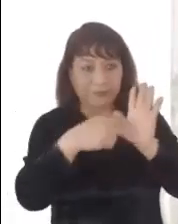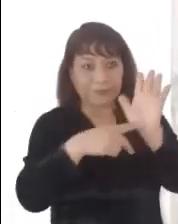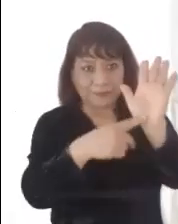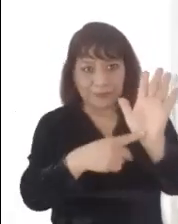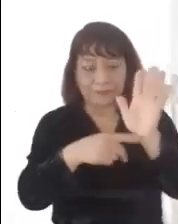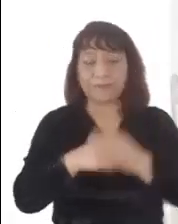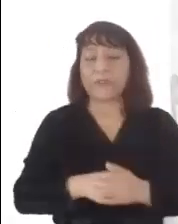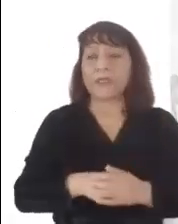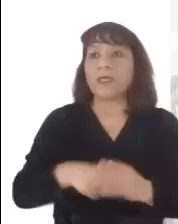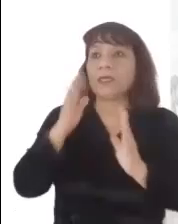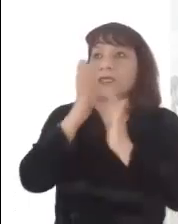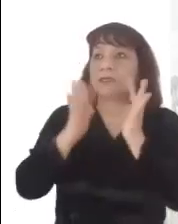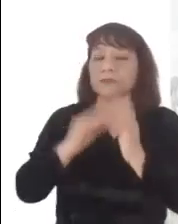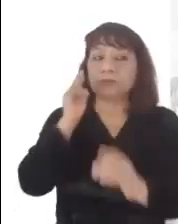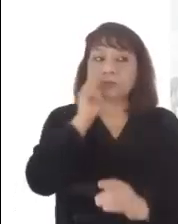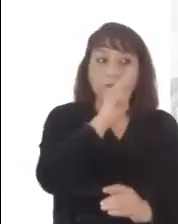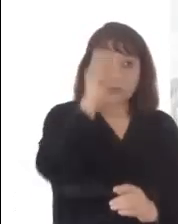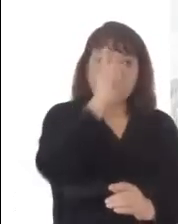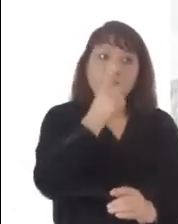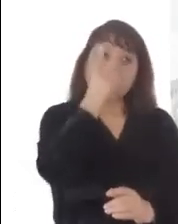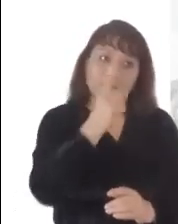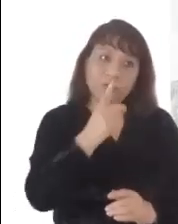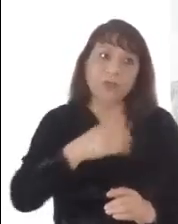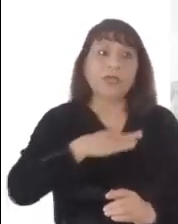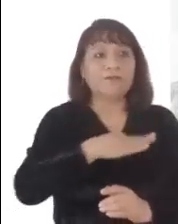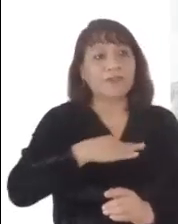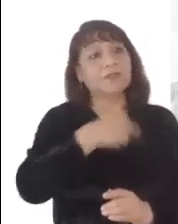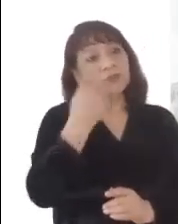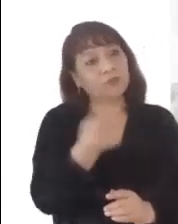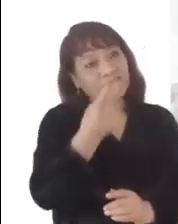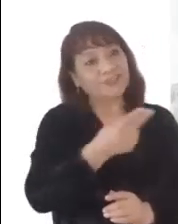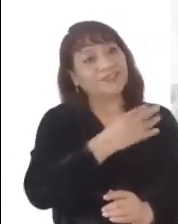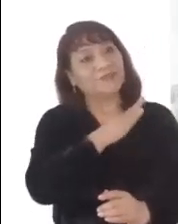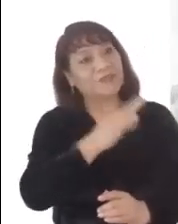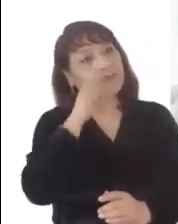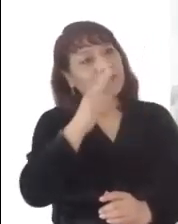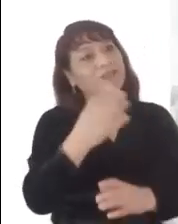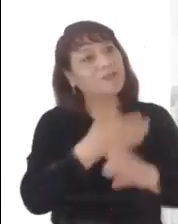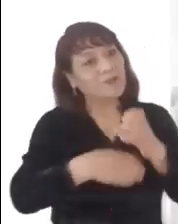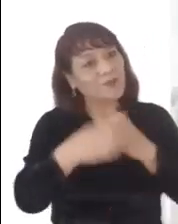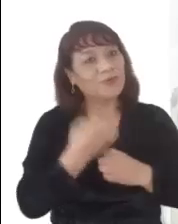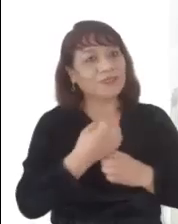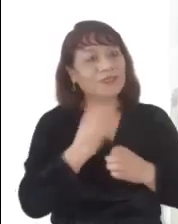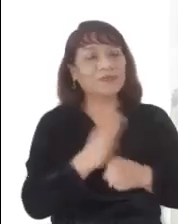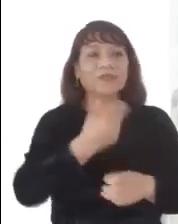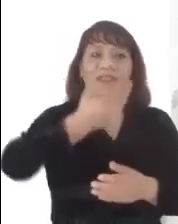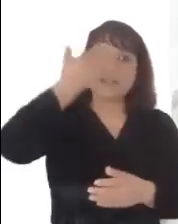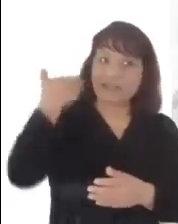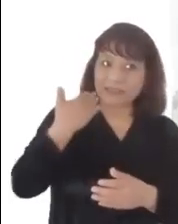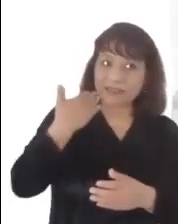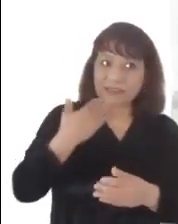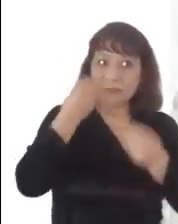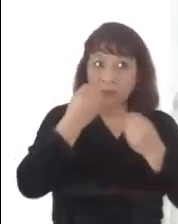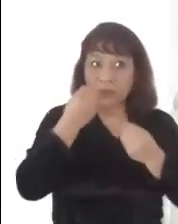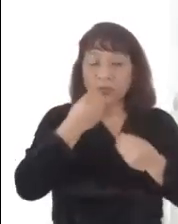Volviéndose a sus discípulos, les dijo aparte, Dichosos los ojos que ven lo que ustedes ven, porque yo les digo que muchos